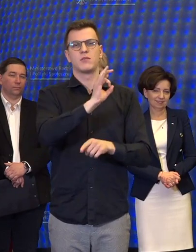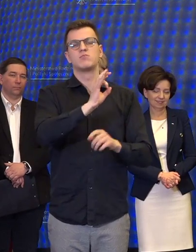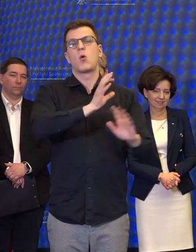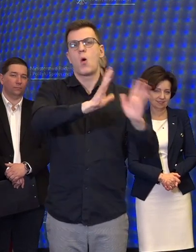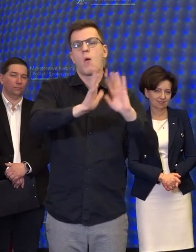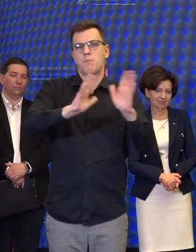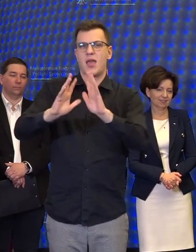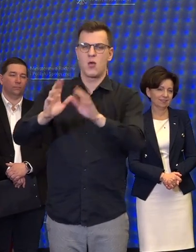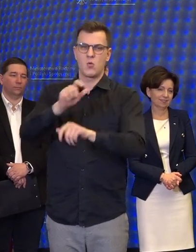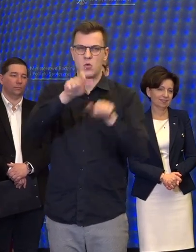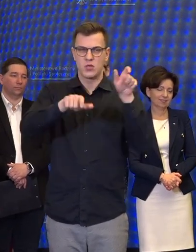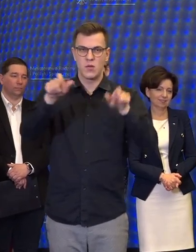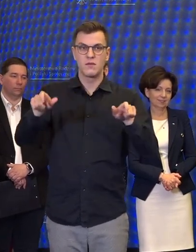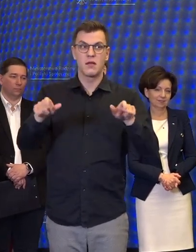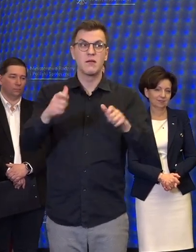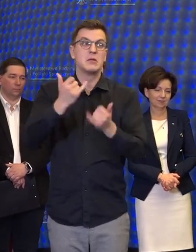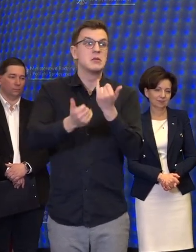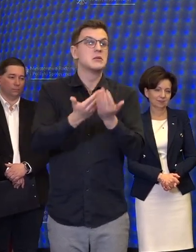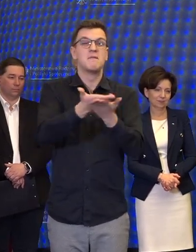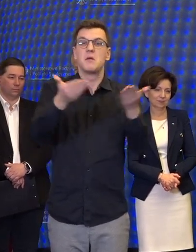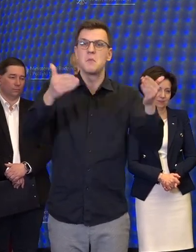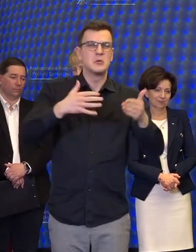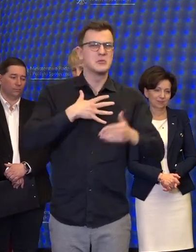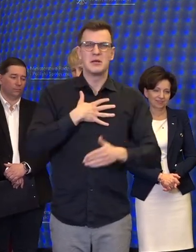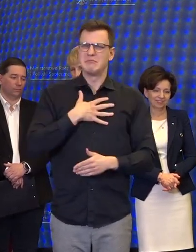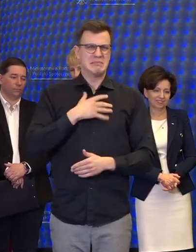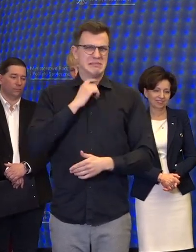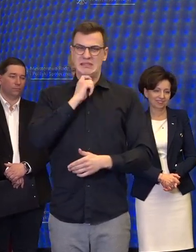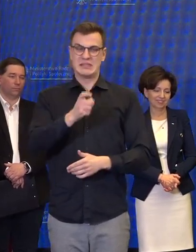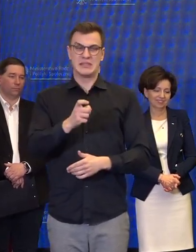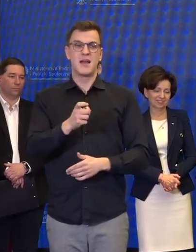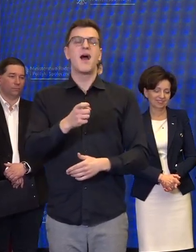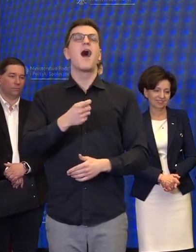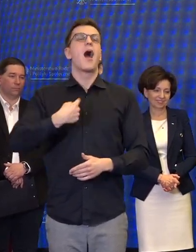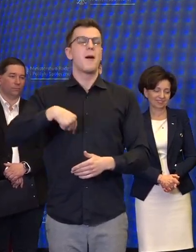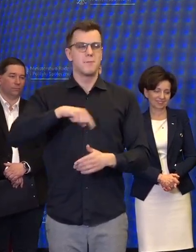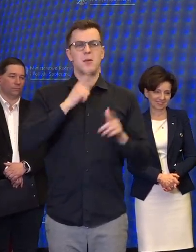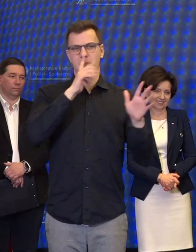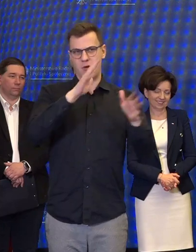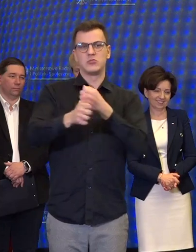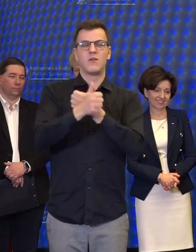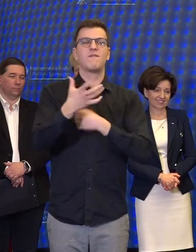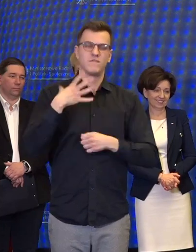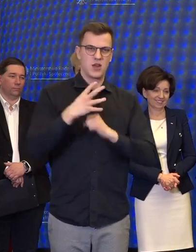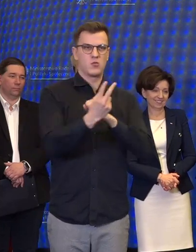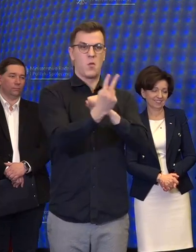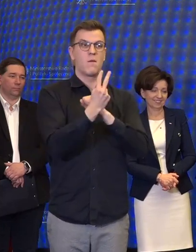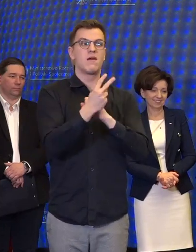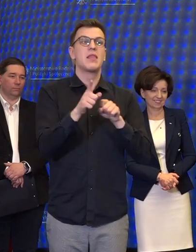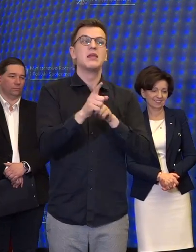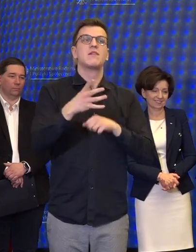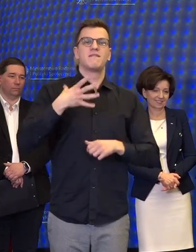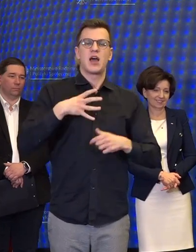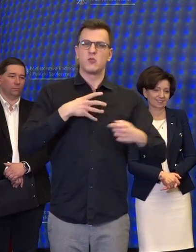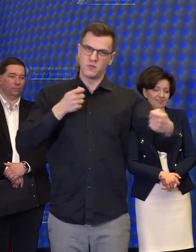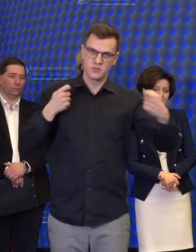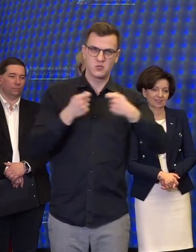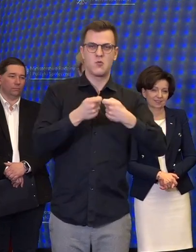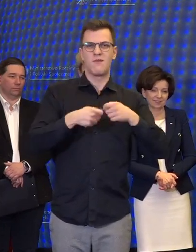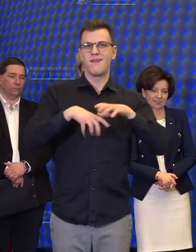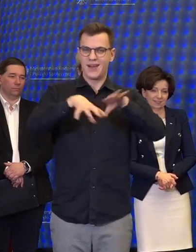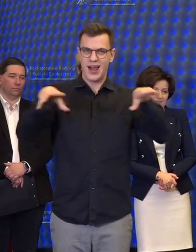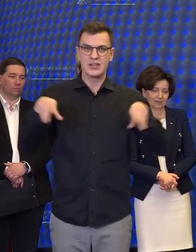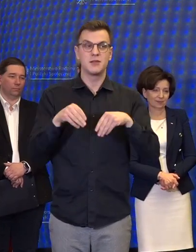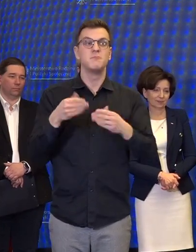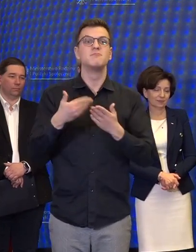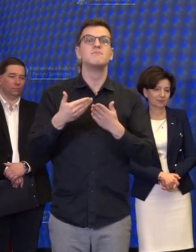nawet jeżeli państwo w nas nie wierzą, to my będziemy pokazywać to, że warto w nas wierzyć i warto z nami iść, po prostu warto z nami iść,